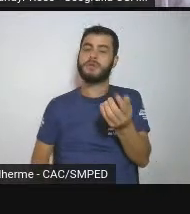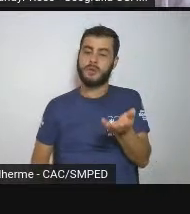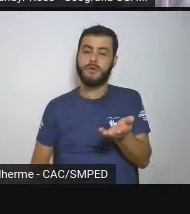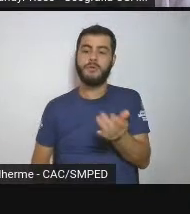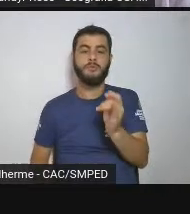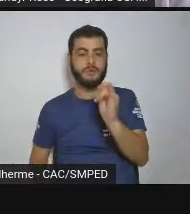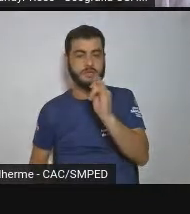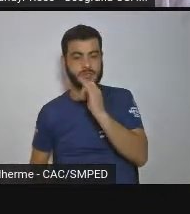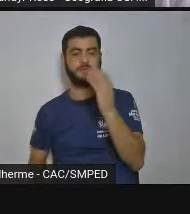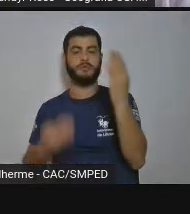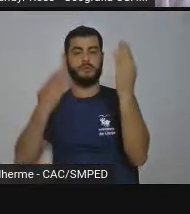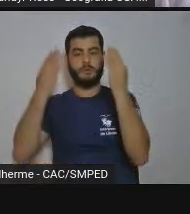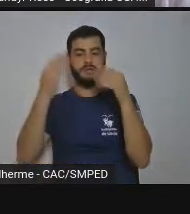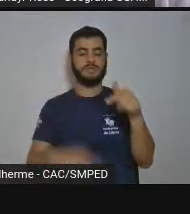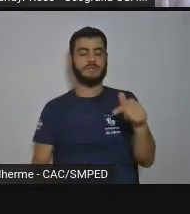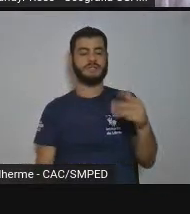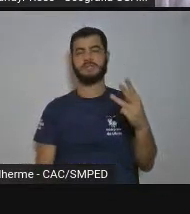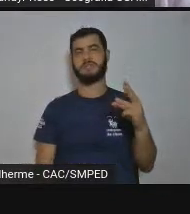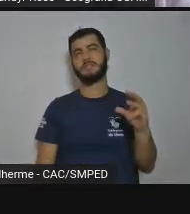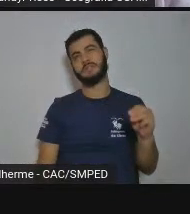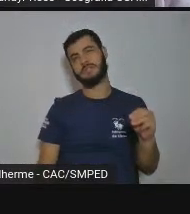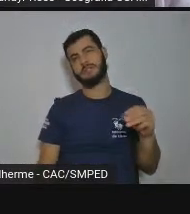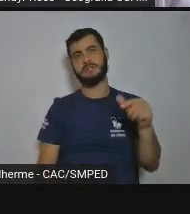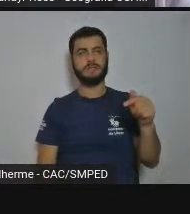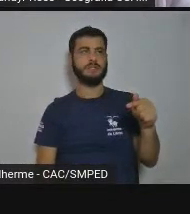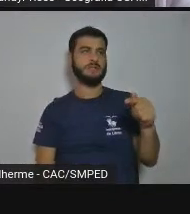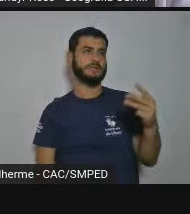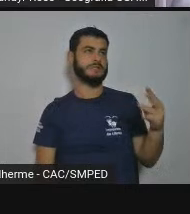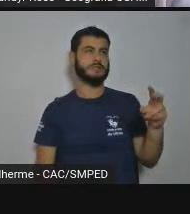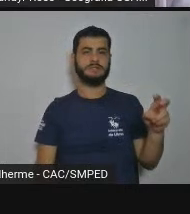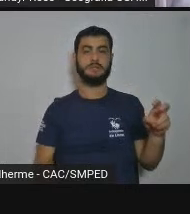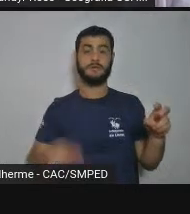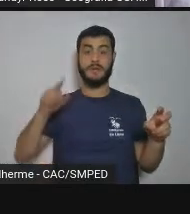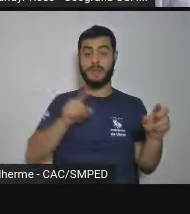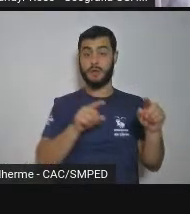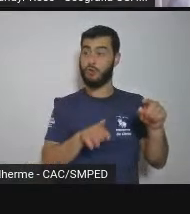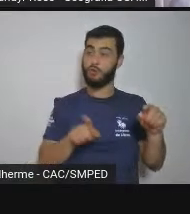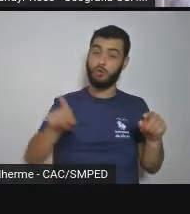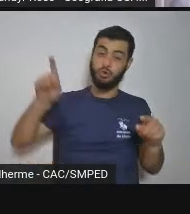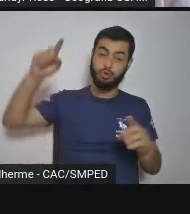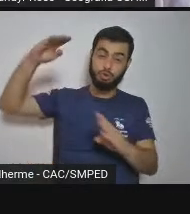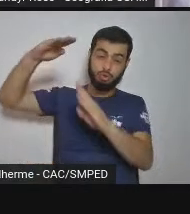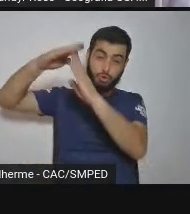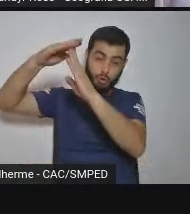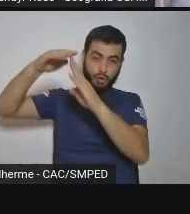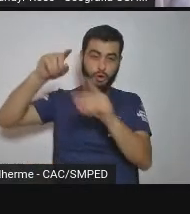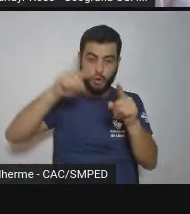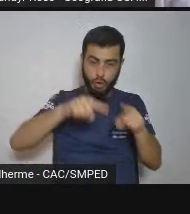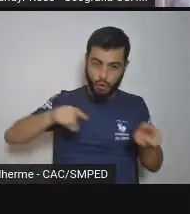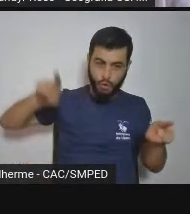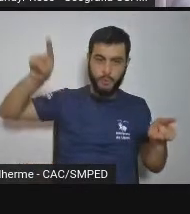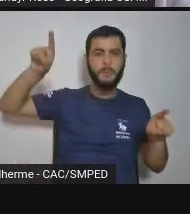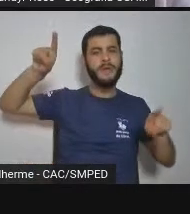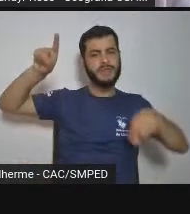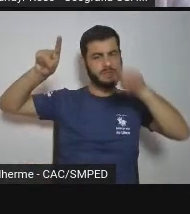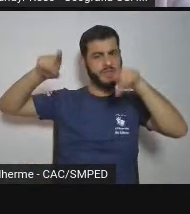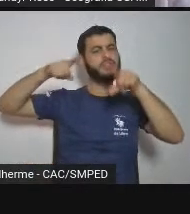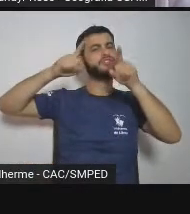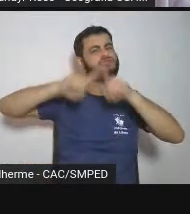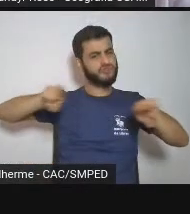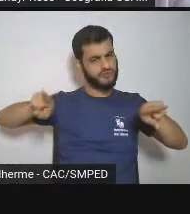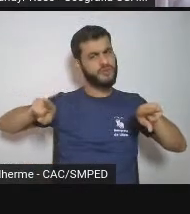cinco, e o topo, nós temos um gradiente topográfico bem grande, não fiz essa conta aí, mas tem alguns metros aí,